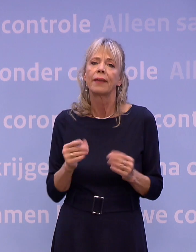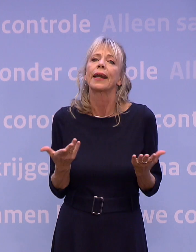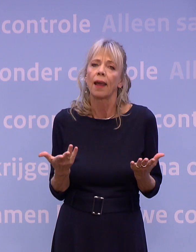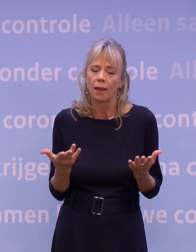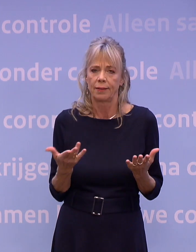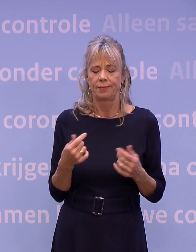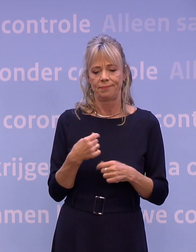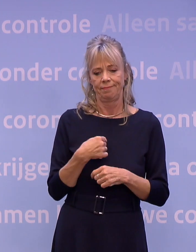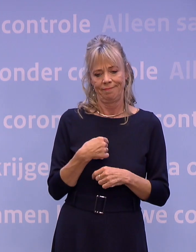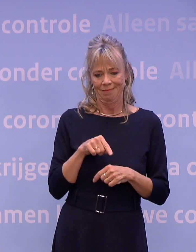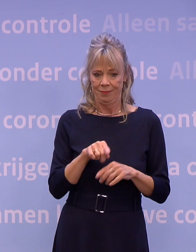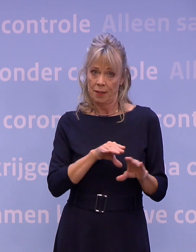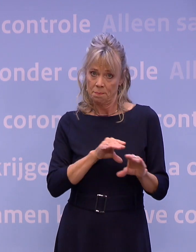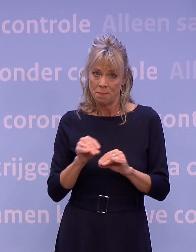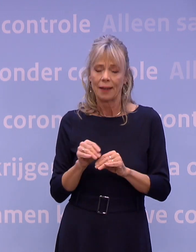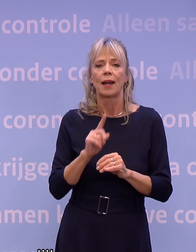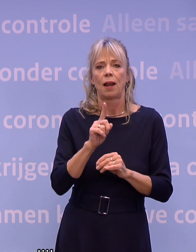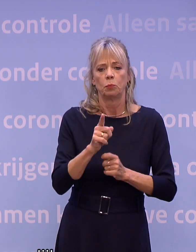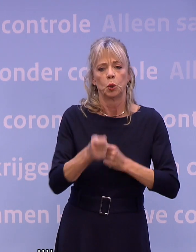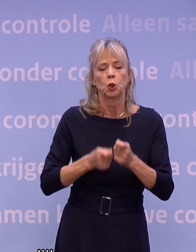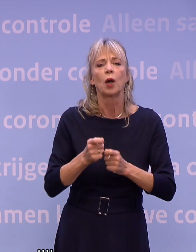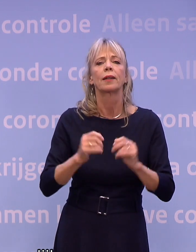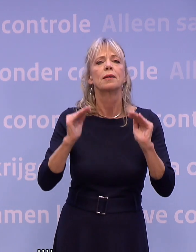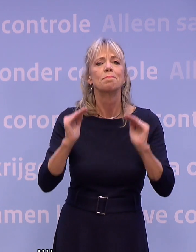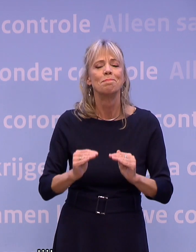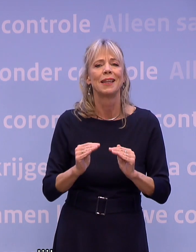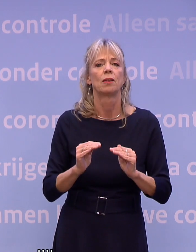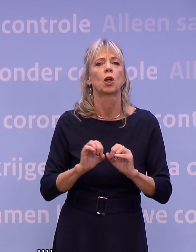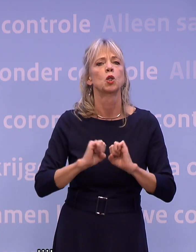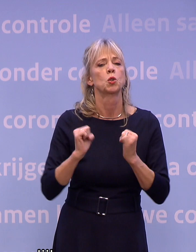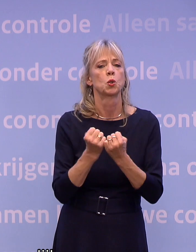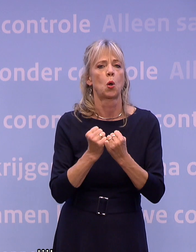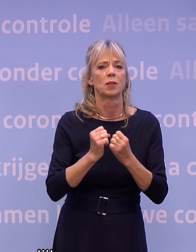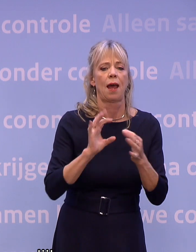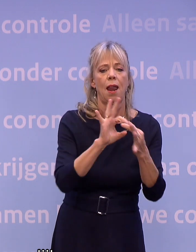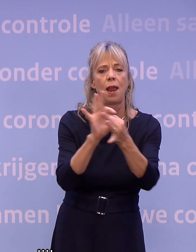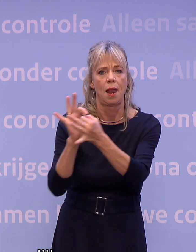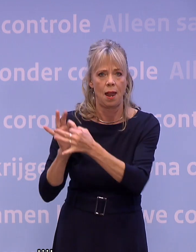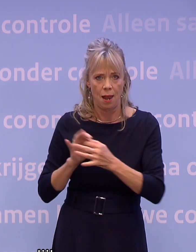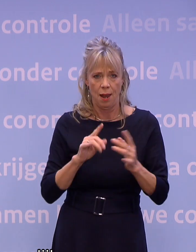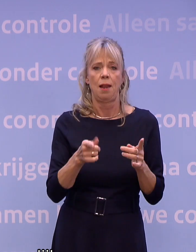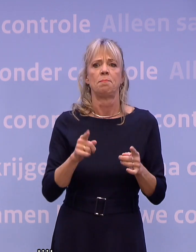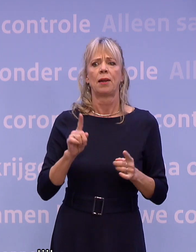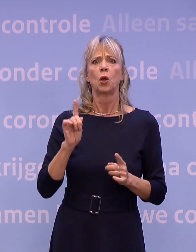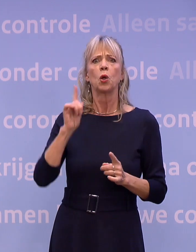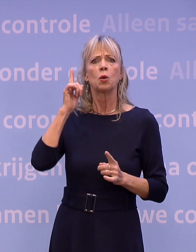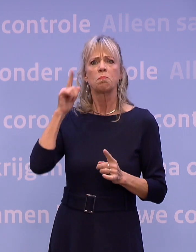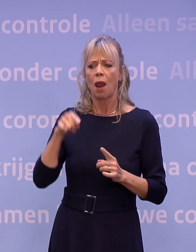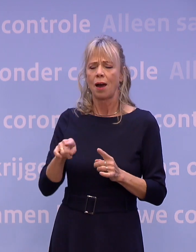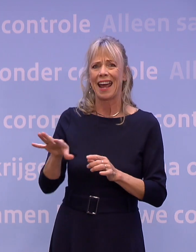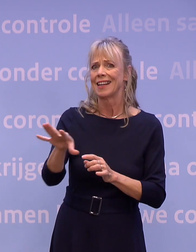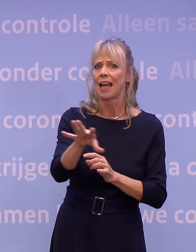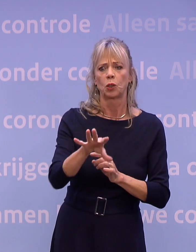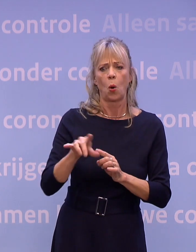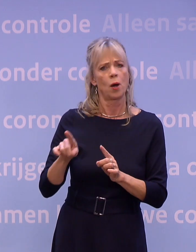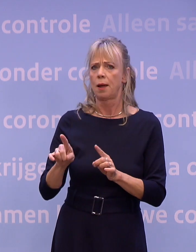voor minder sociaal verkeer. Zonder dat cruciale maatschappelijke sectoren in het gedrang komen. Om maar meteen een